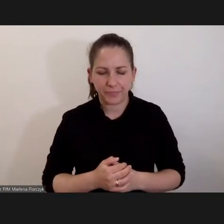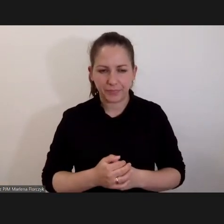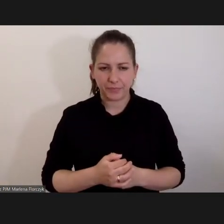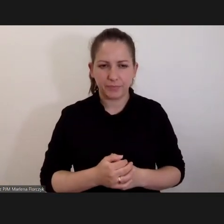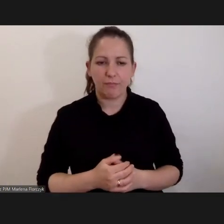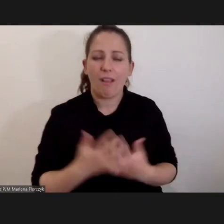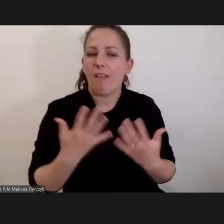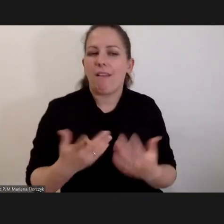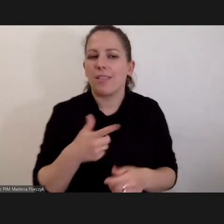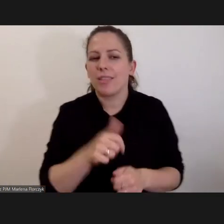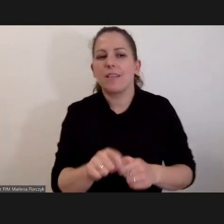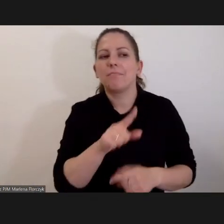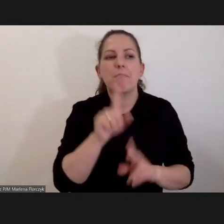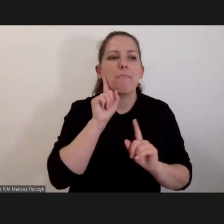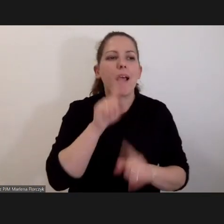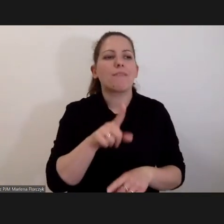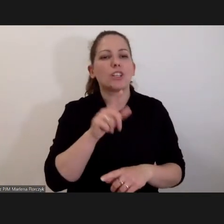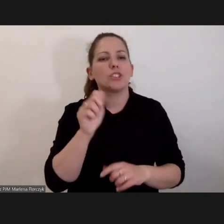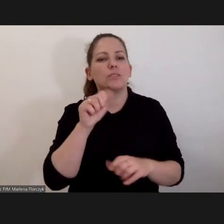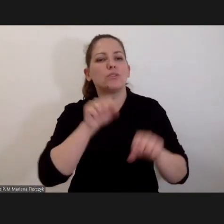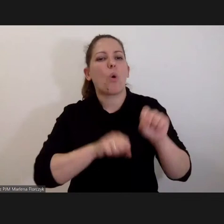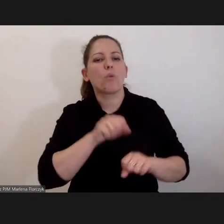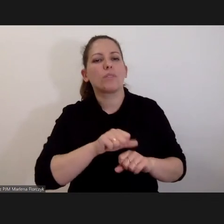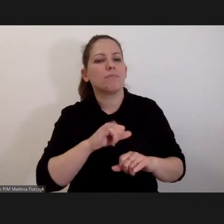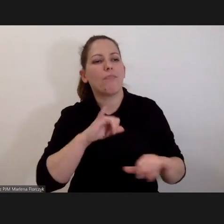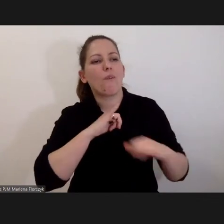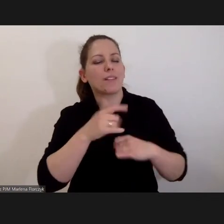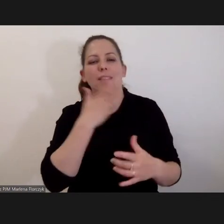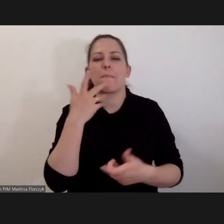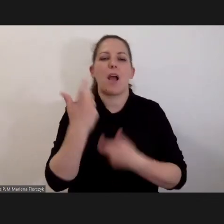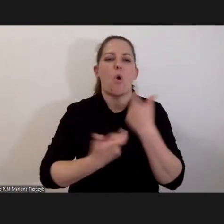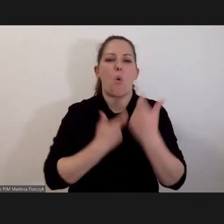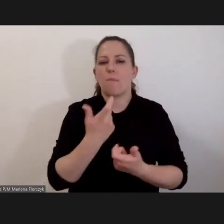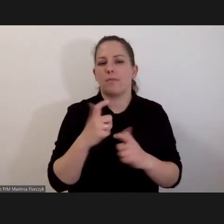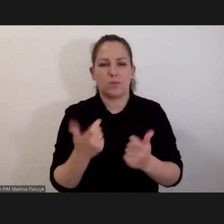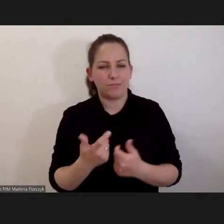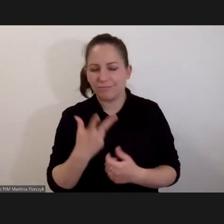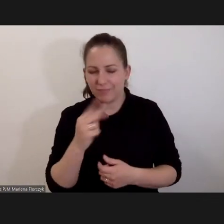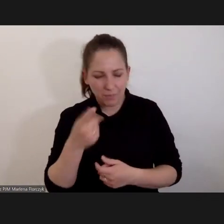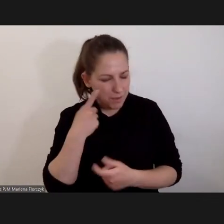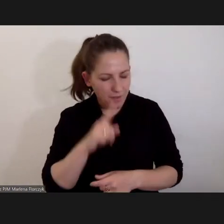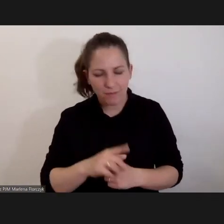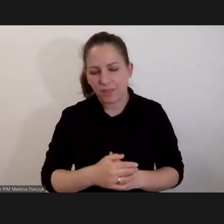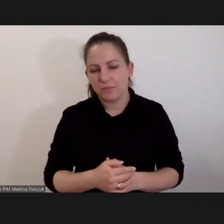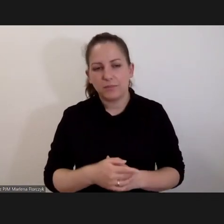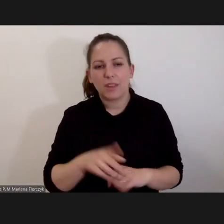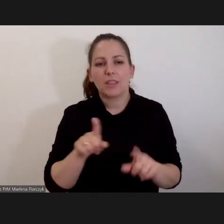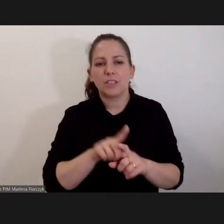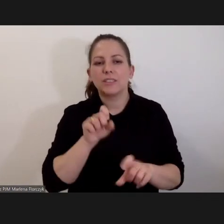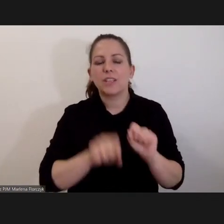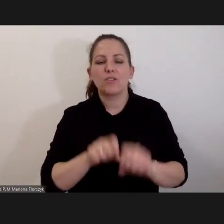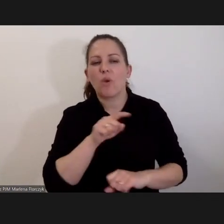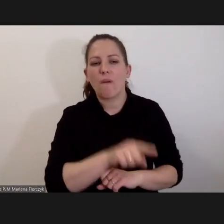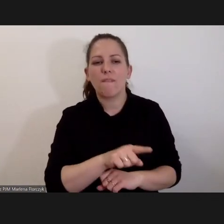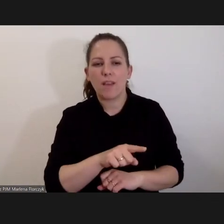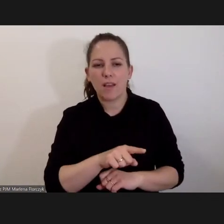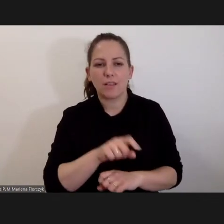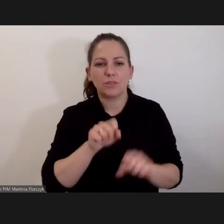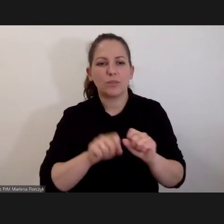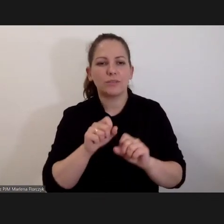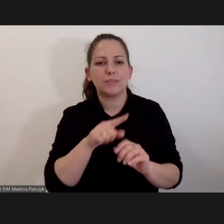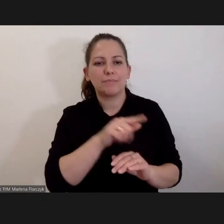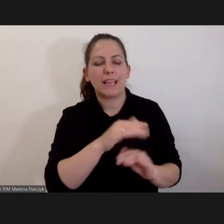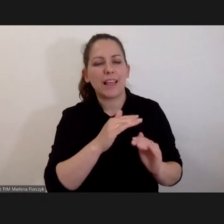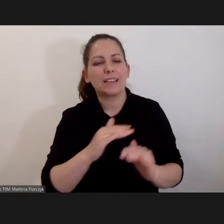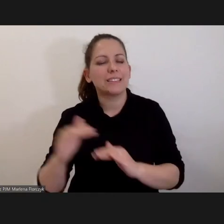Więc nie jest to prawdą, że sędziowie odwoławczy nie mają co robić, także jako też nie jest prawdą, że sędziowie sądów pierwszej